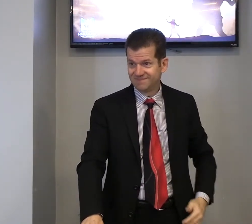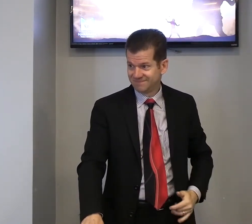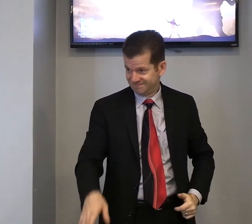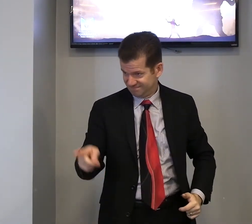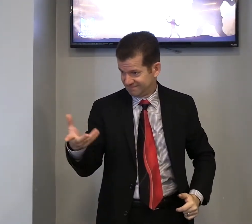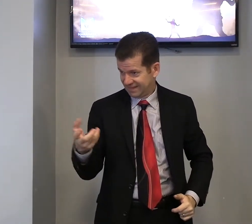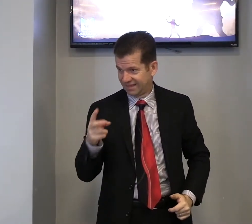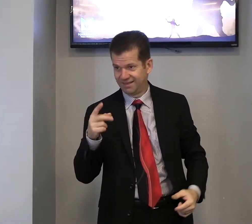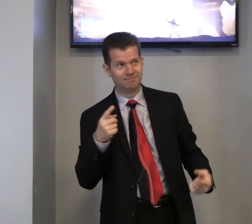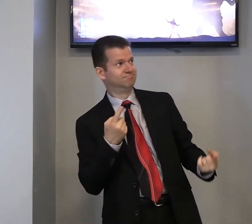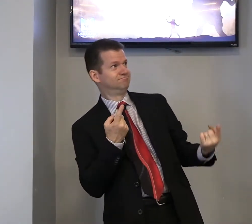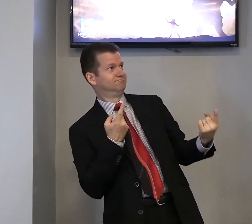Água.